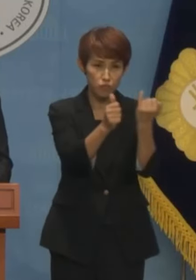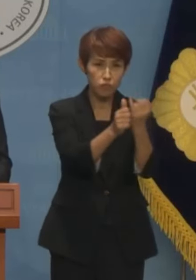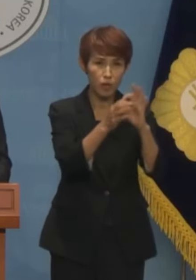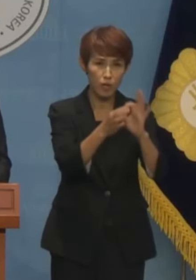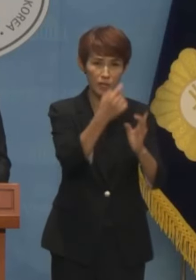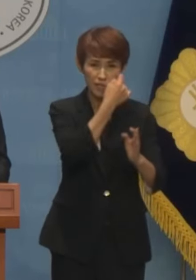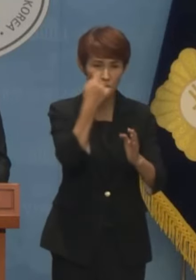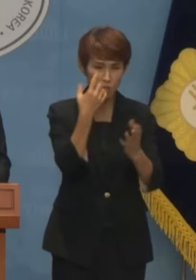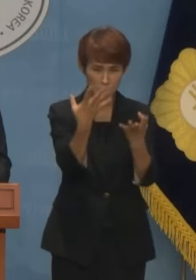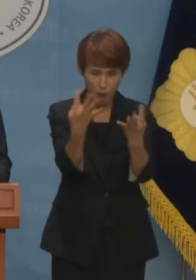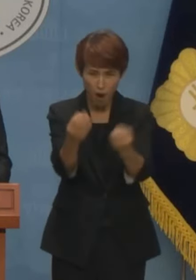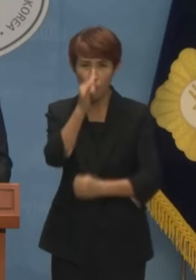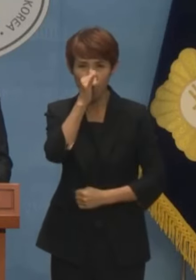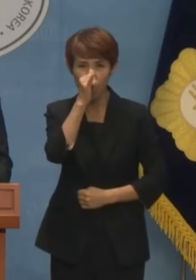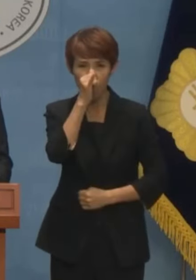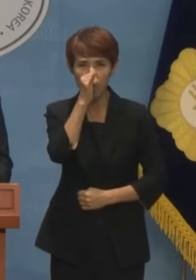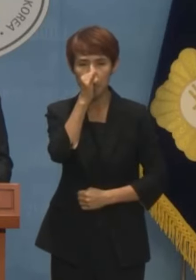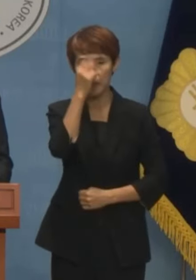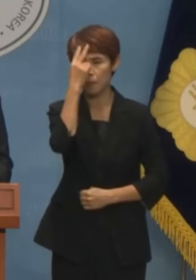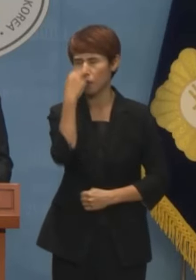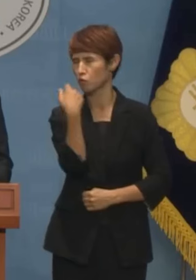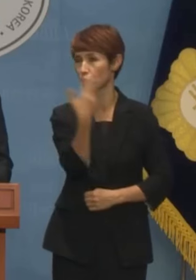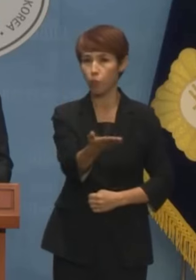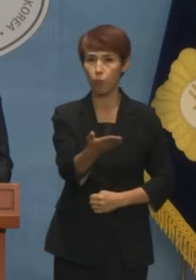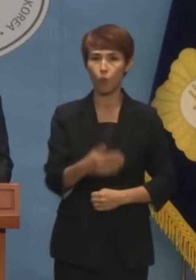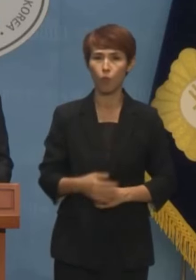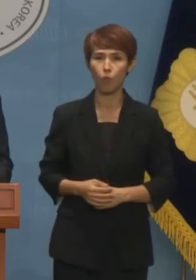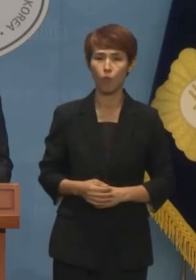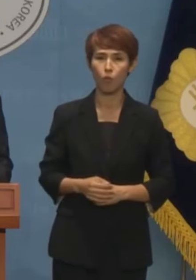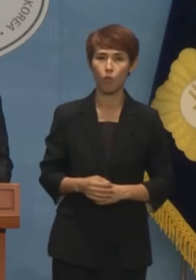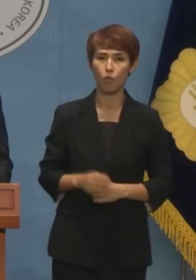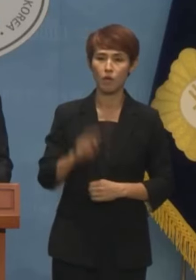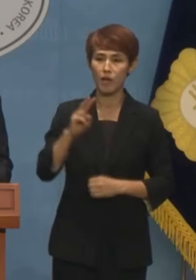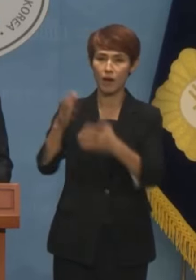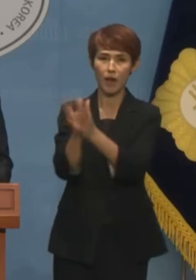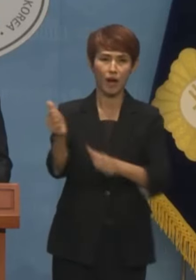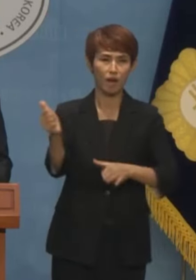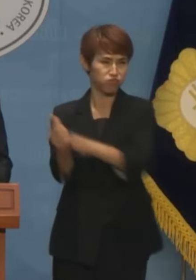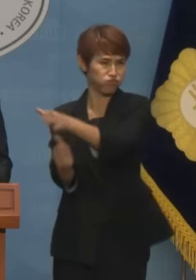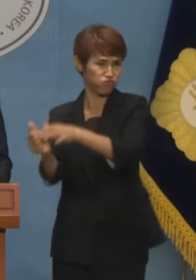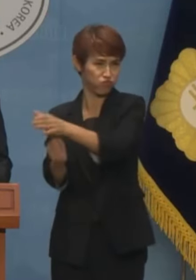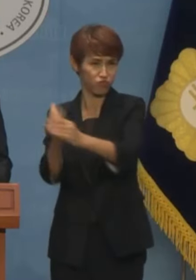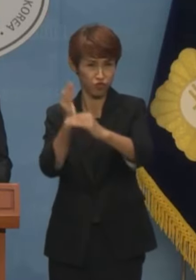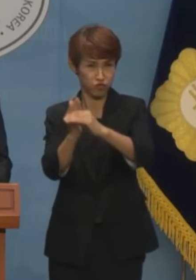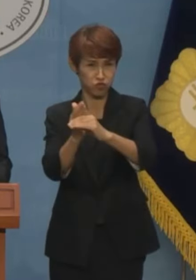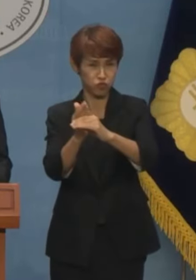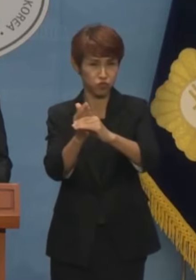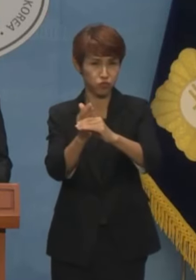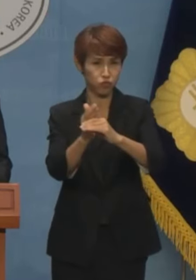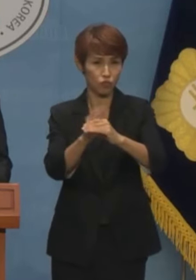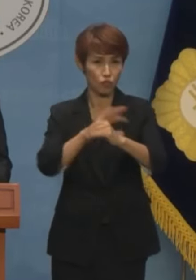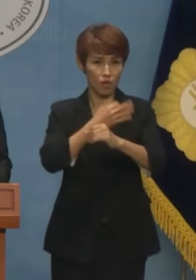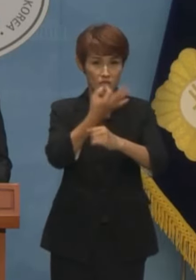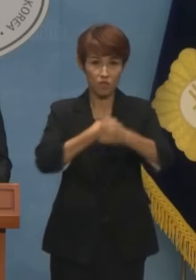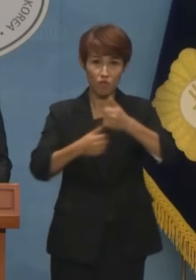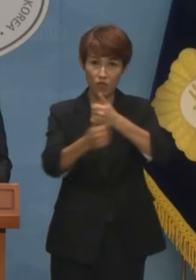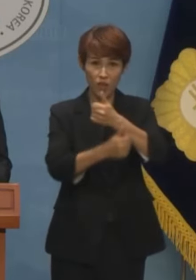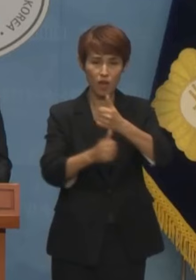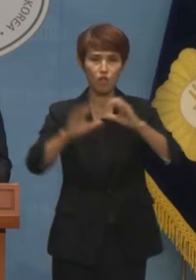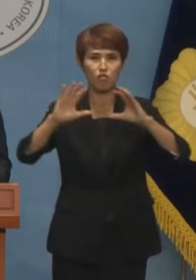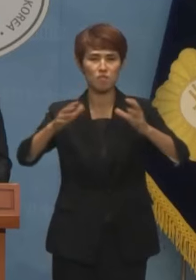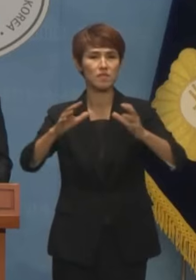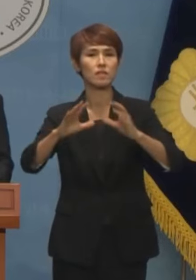사건에는 눈을 감고 정적 제거에만 몰두하는 정권은 반드시 국민의 심판을 받게 될 것입니다.